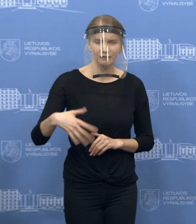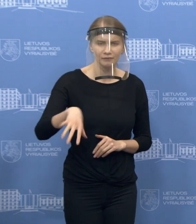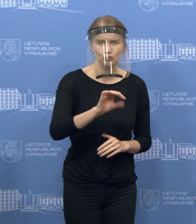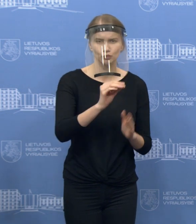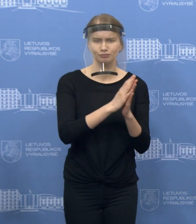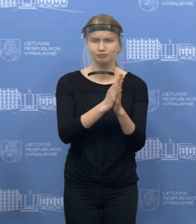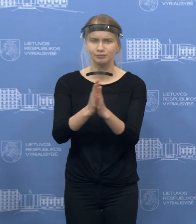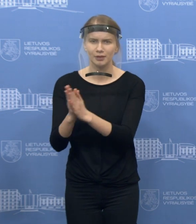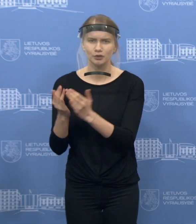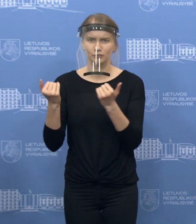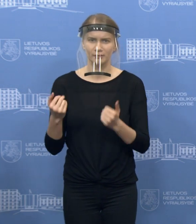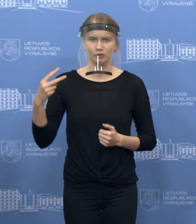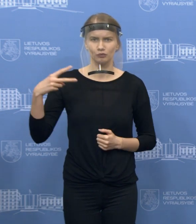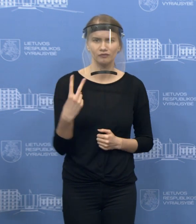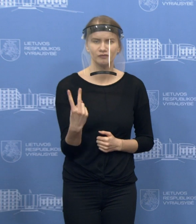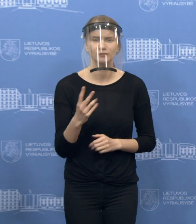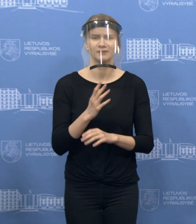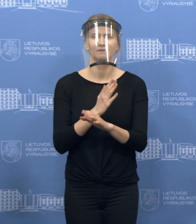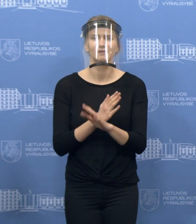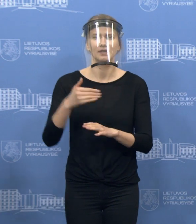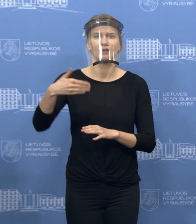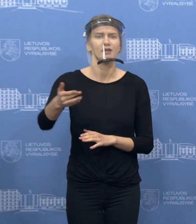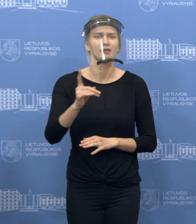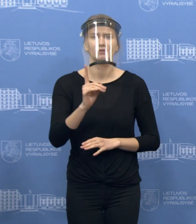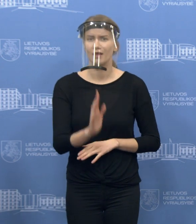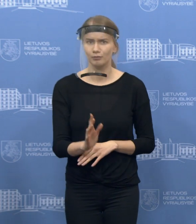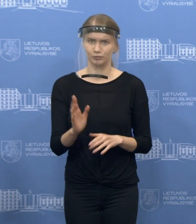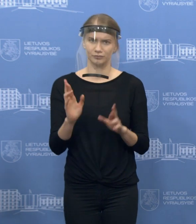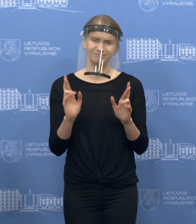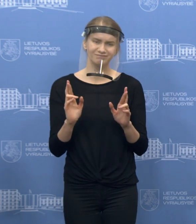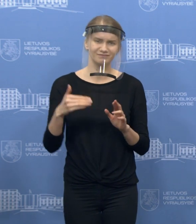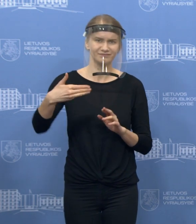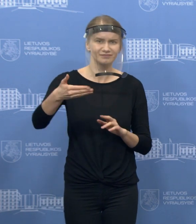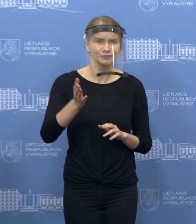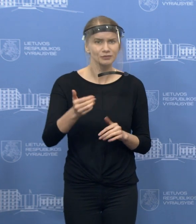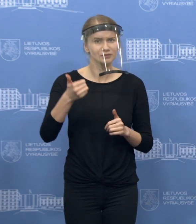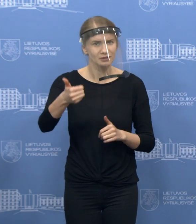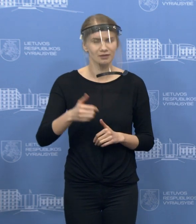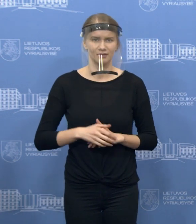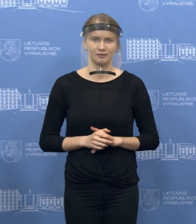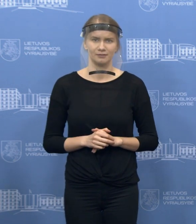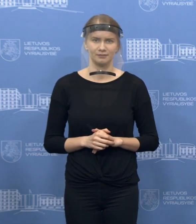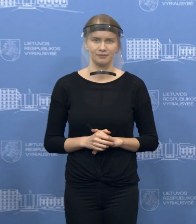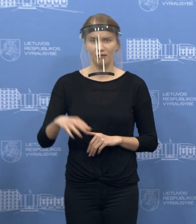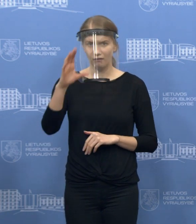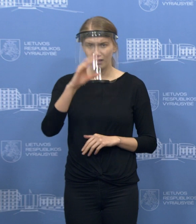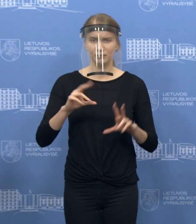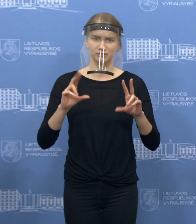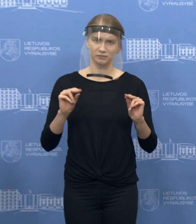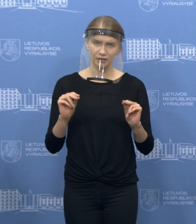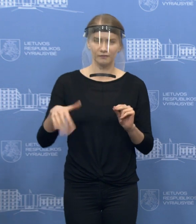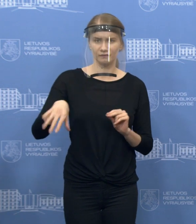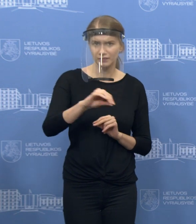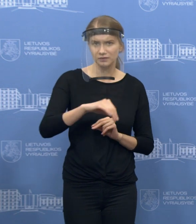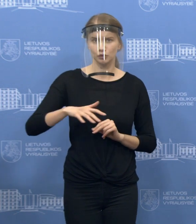kad bus tik šiais metais ir tik per šias vėlykas. Ir sėkmingai įvykdysime į tą